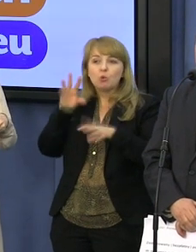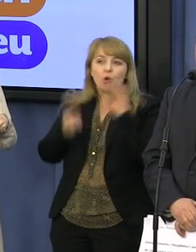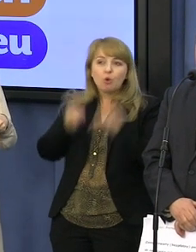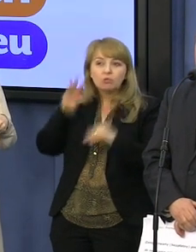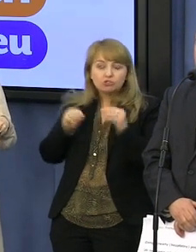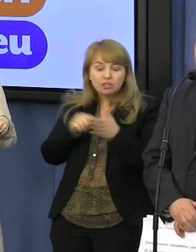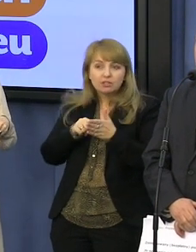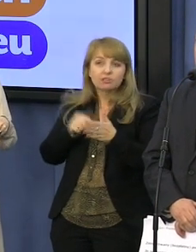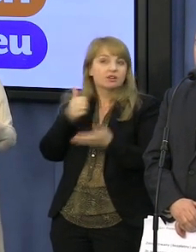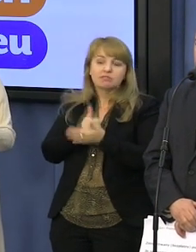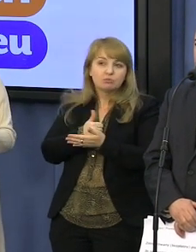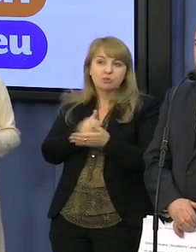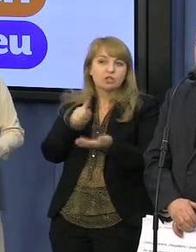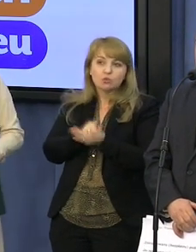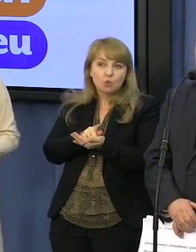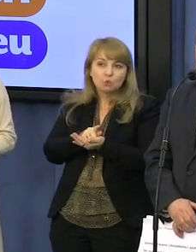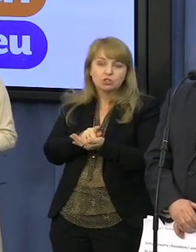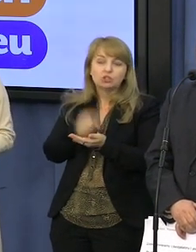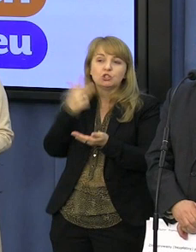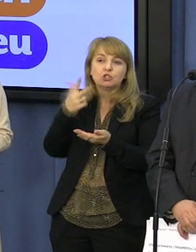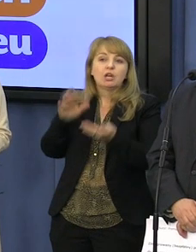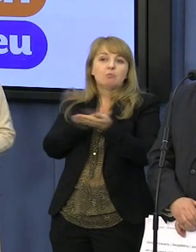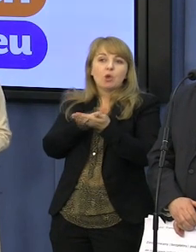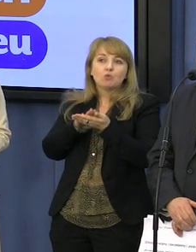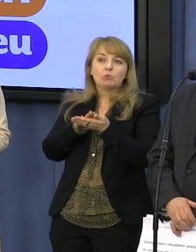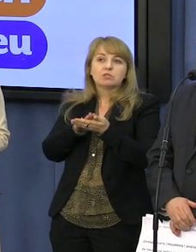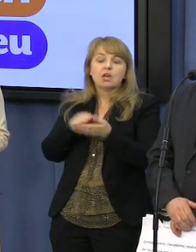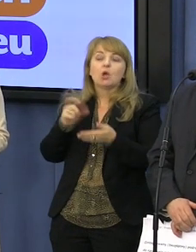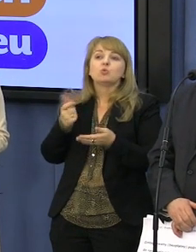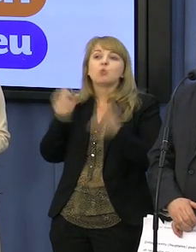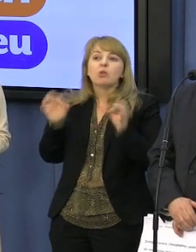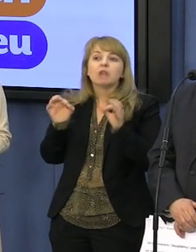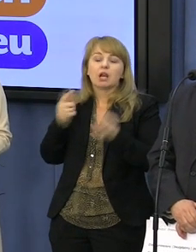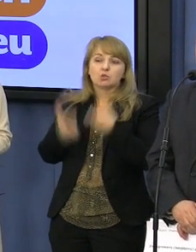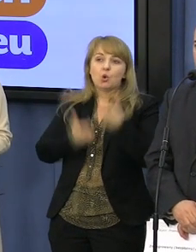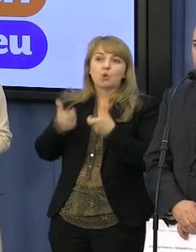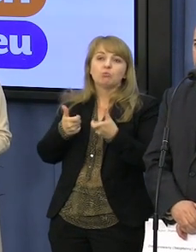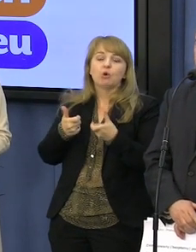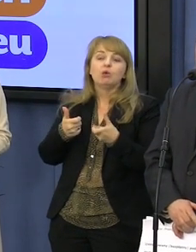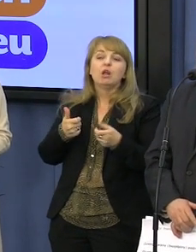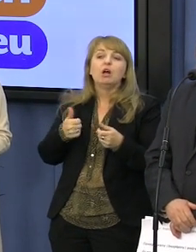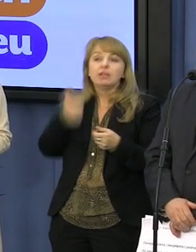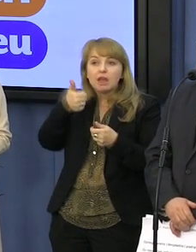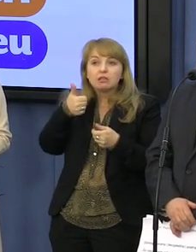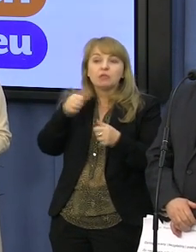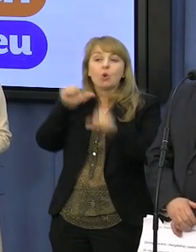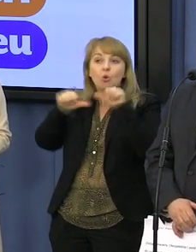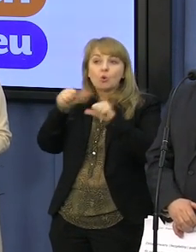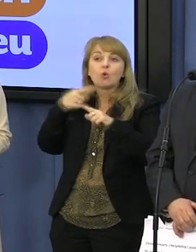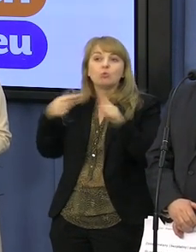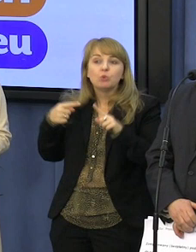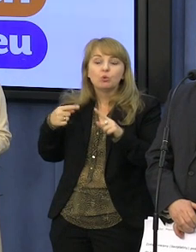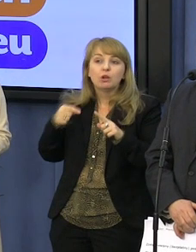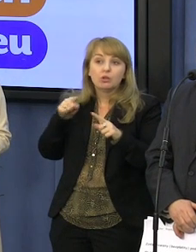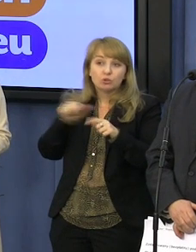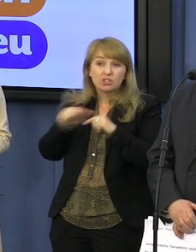po prostu im wyszło, że nie da się zdążyć w trzy miesiące zrobić to, co robią wydawnictwa profesjonalne w półtora roku. Półtora roku to jest 12